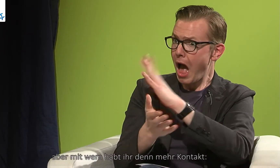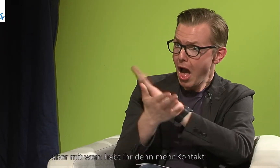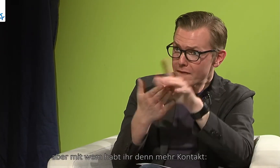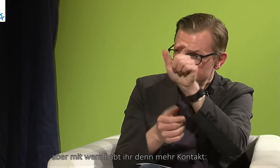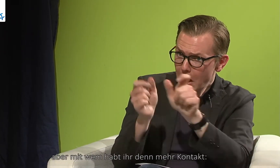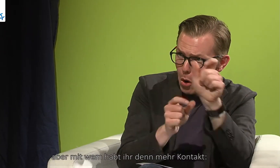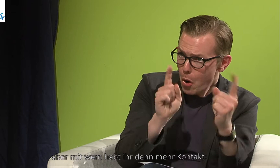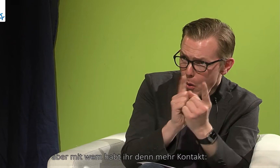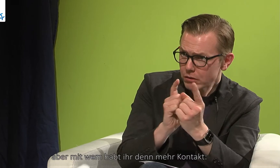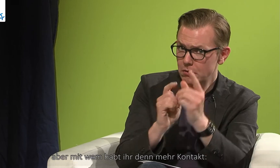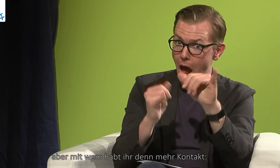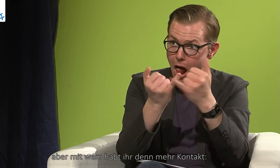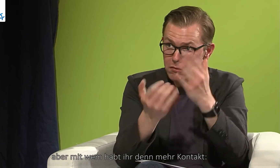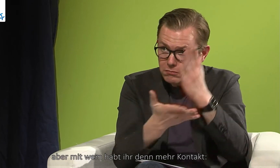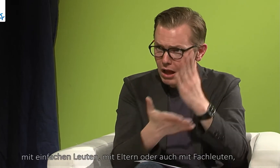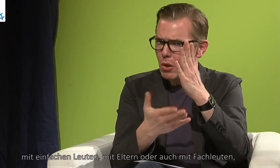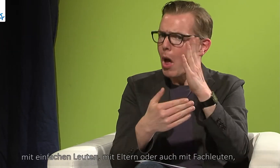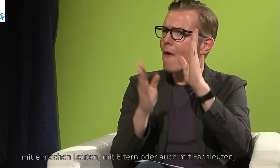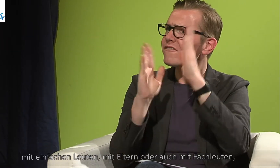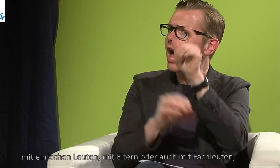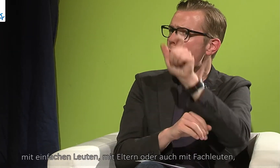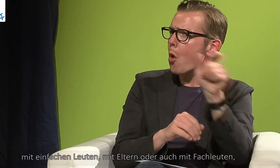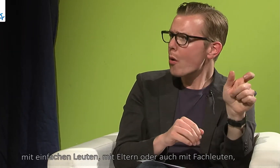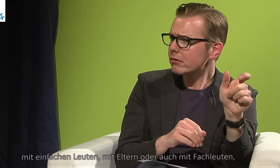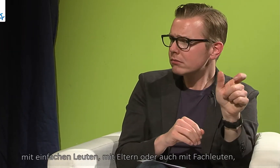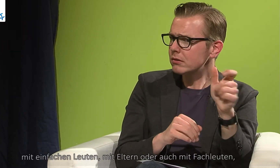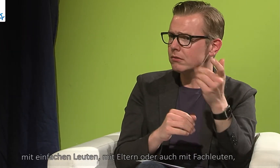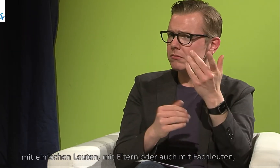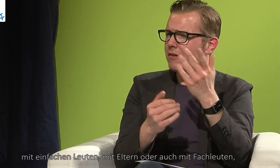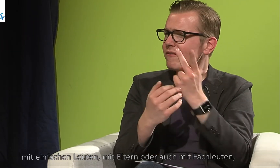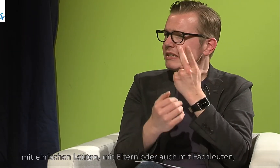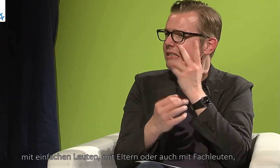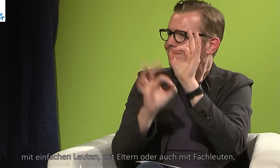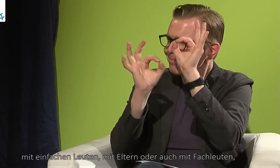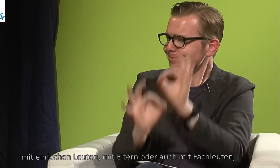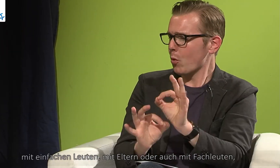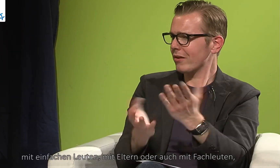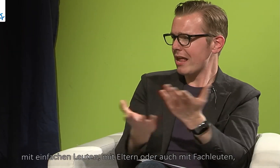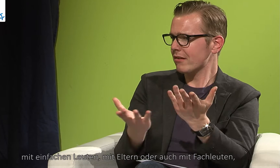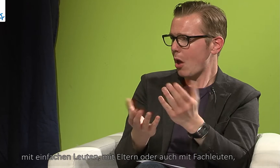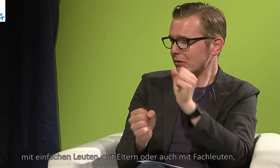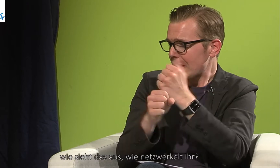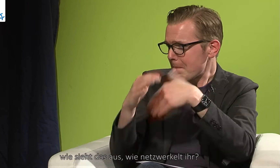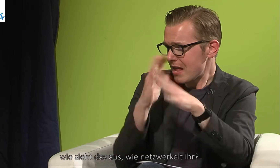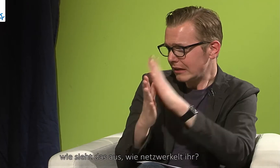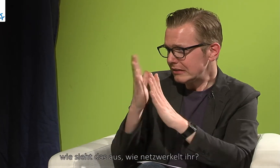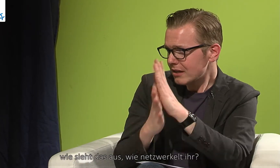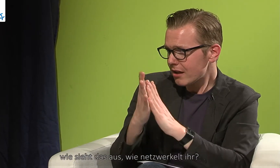habt ihr denn mehr Kontakt? Mit einfachen Leuten, mit Eltern oder auch mit Fachleuten? Wie sieht das aus? Wie ist da